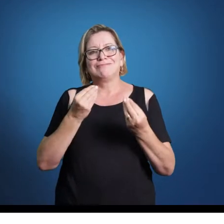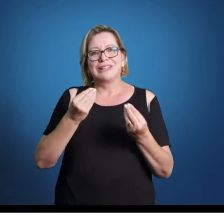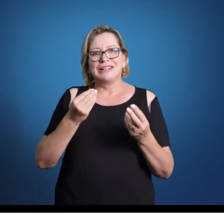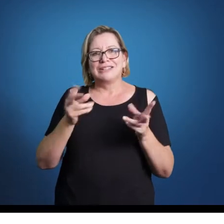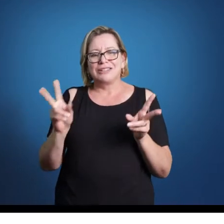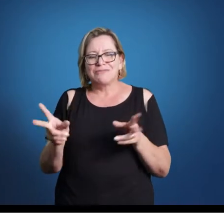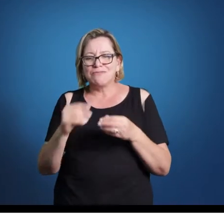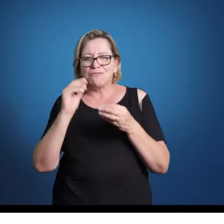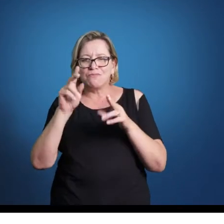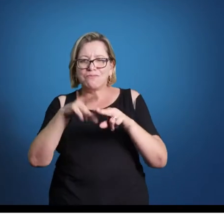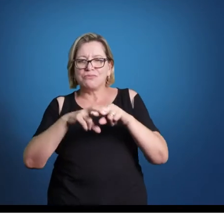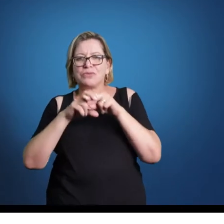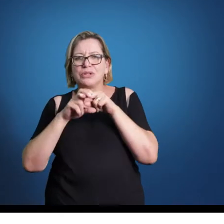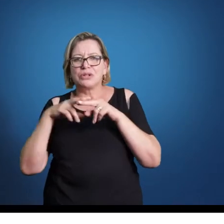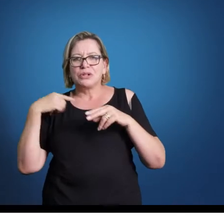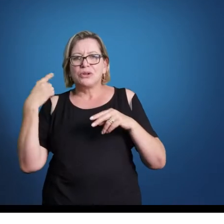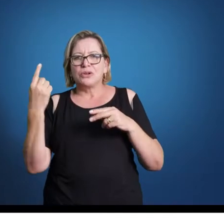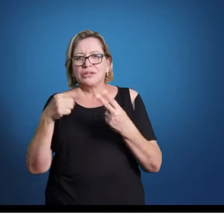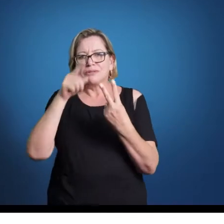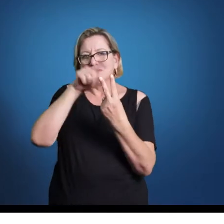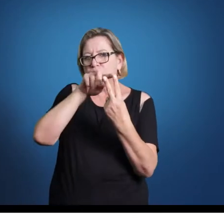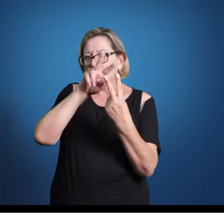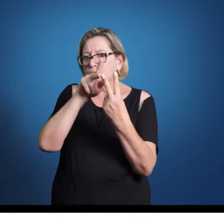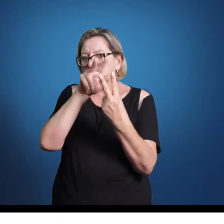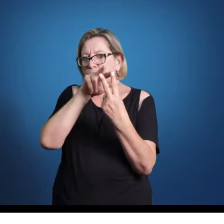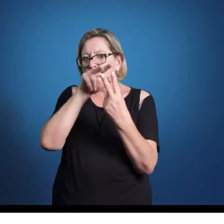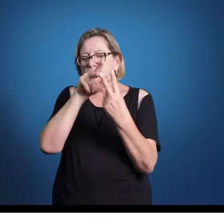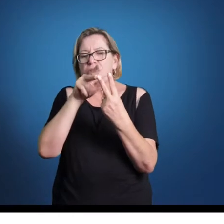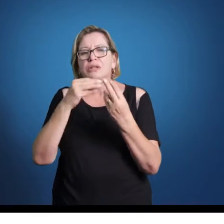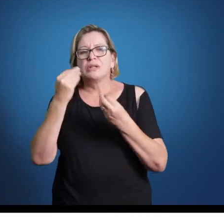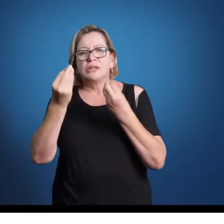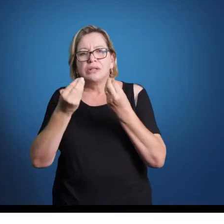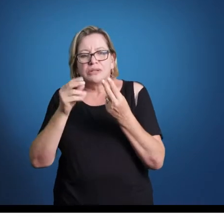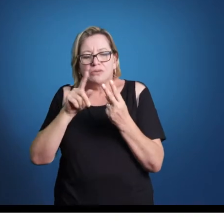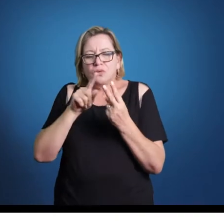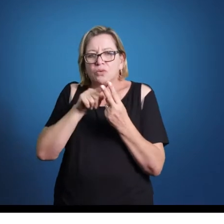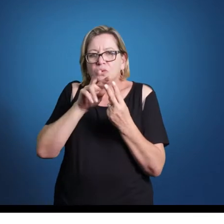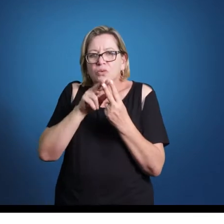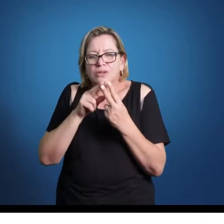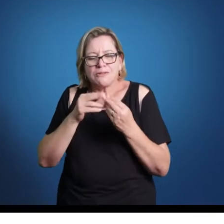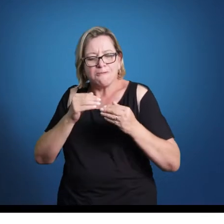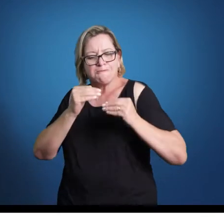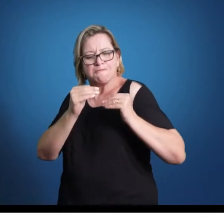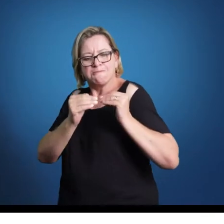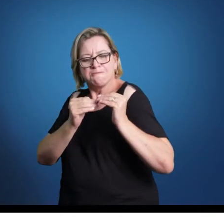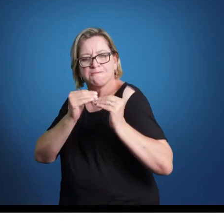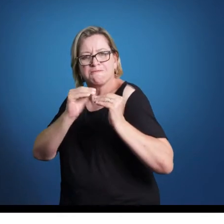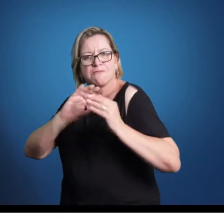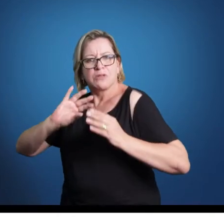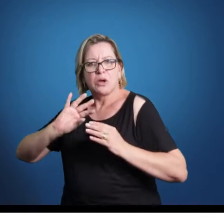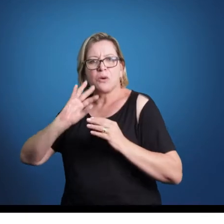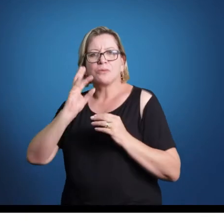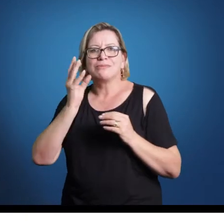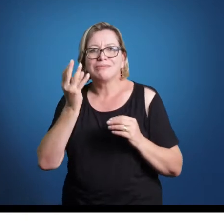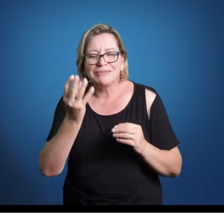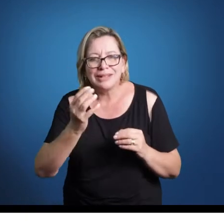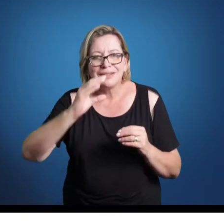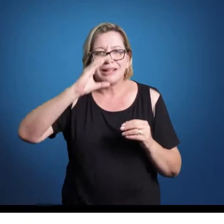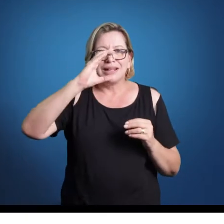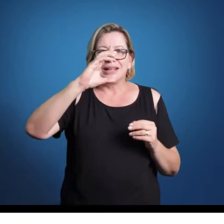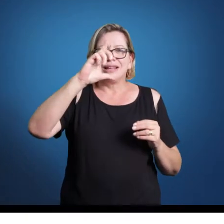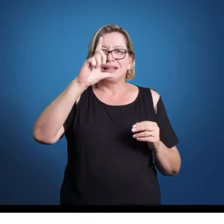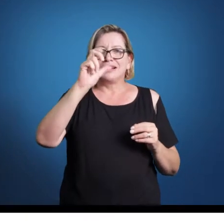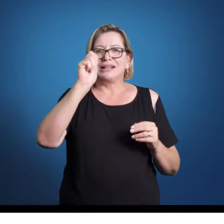Nessa perspectiva, o sistema tonal e o desenvolvimento da forma vai caminhando para chegar até o classicismo. E quando no